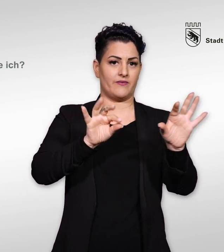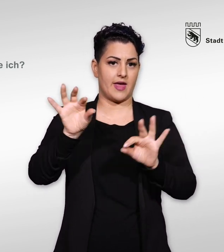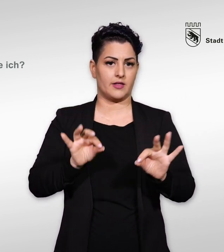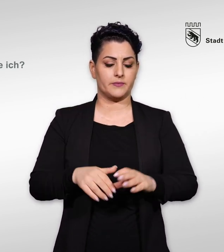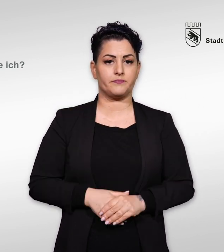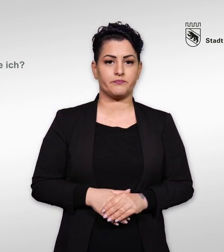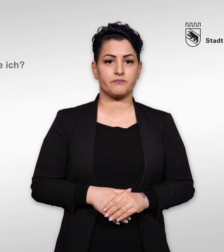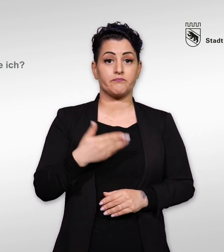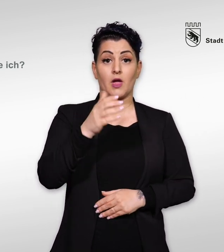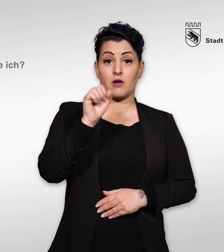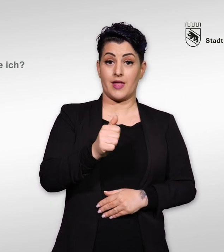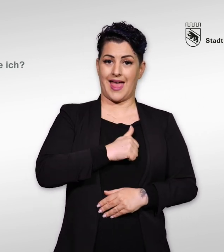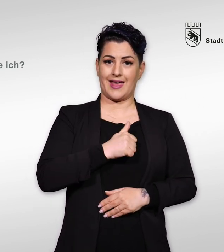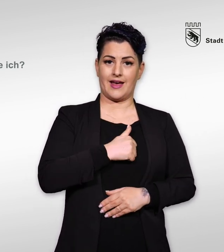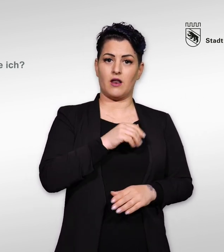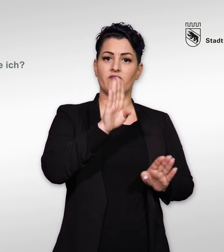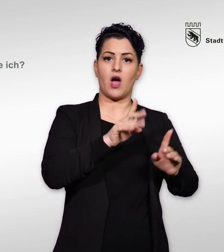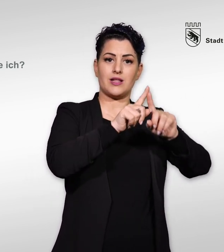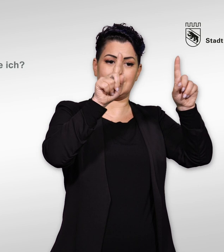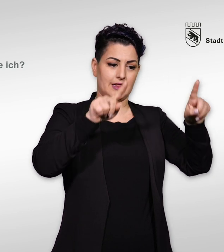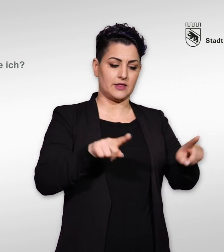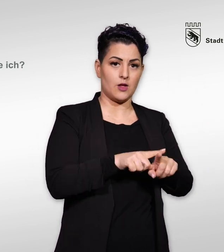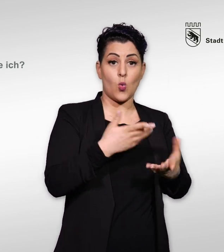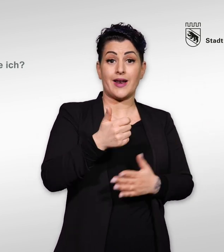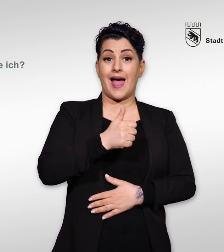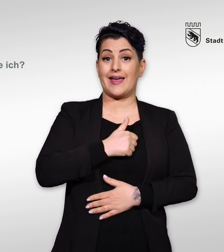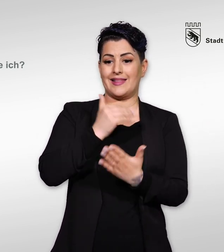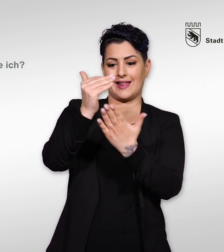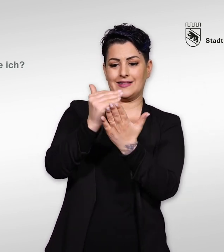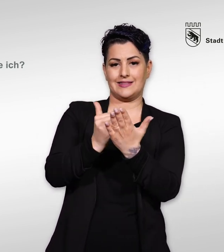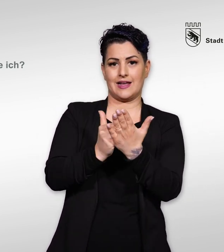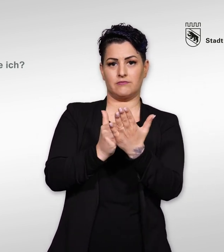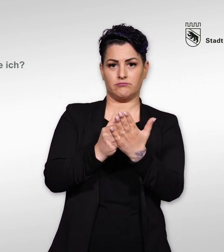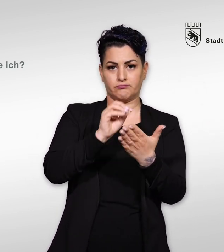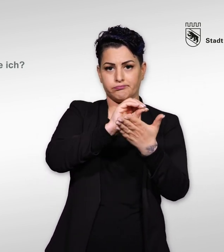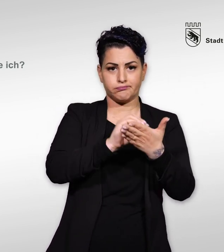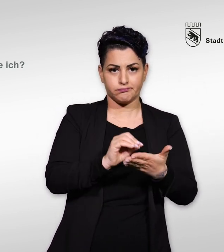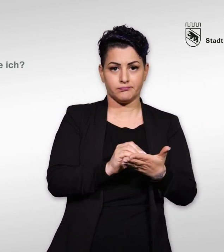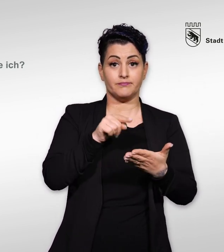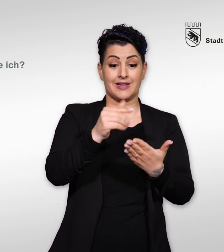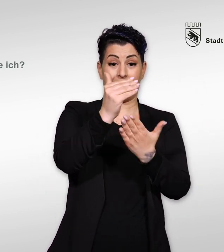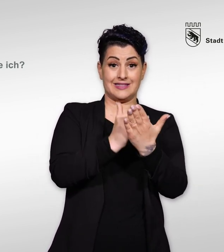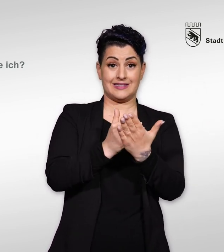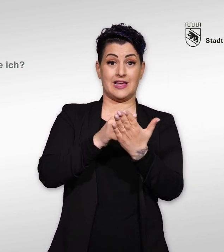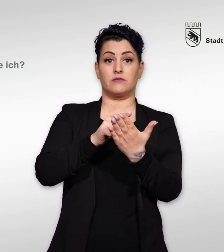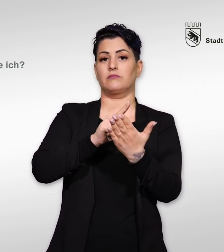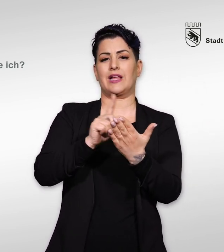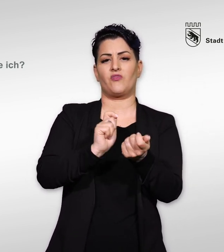Sie können einen eigenen Wahlzettel oder eine eigene Liste erstellen, eine unveränderte Liste abgeben